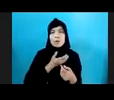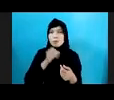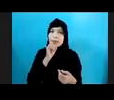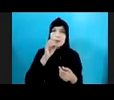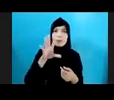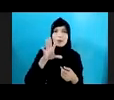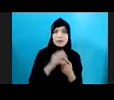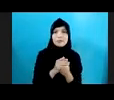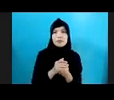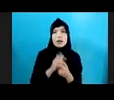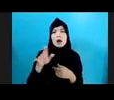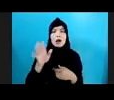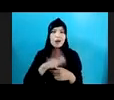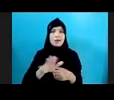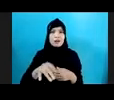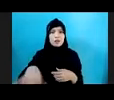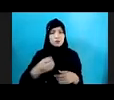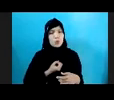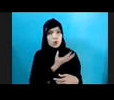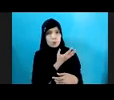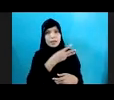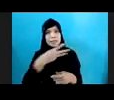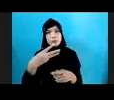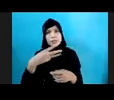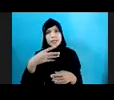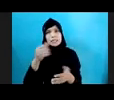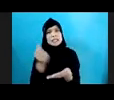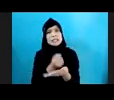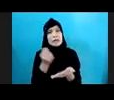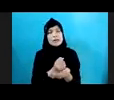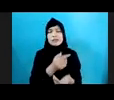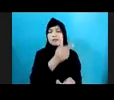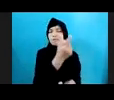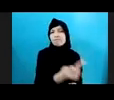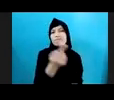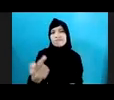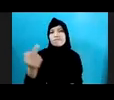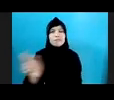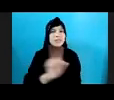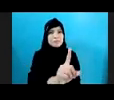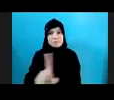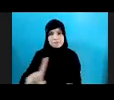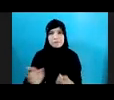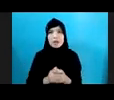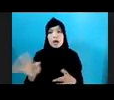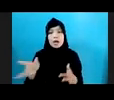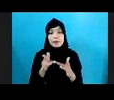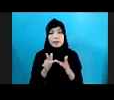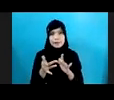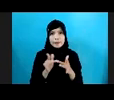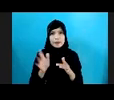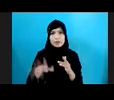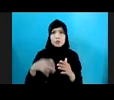Bahwa Anak Menjadi Korban Eksploitasi Dan Kekerasan Di Mana Saat Internet Menjadi Dewa